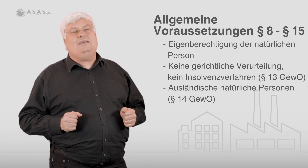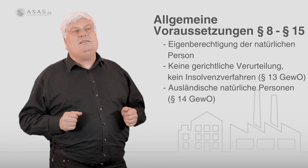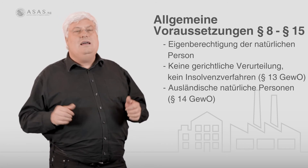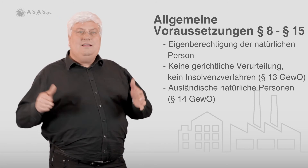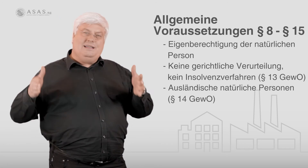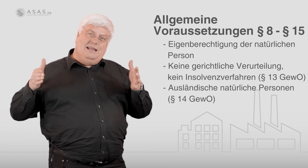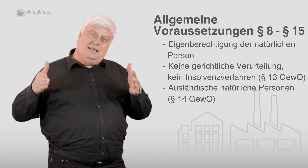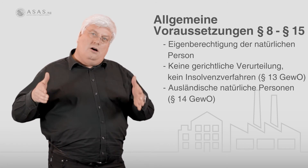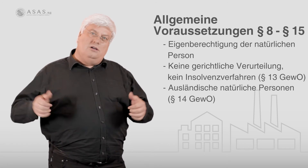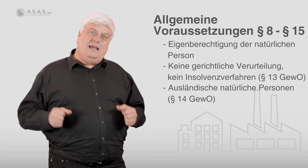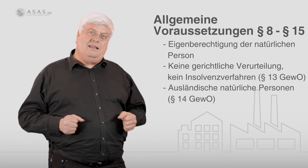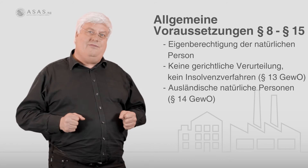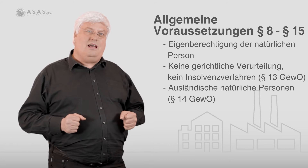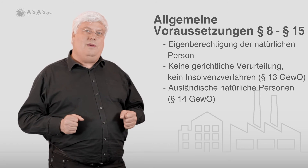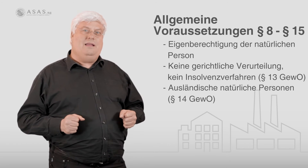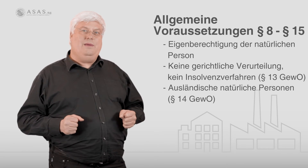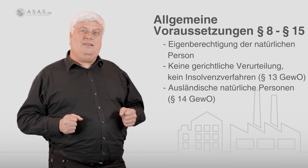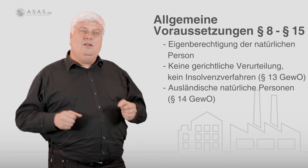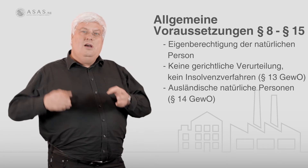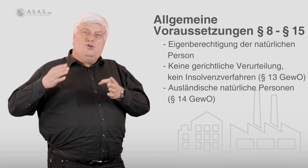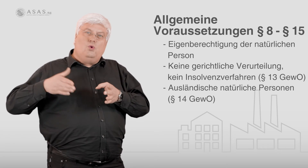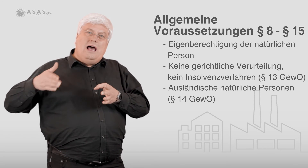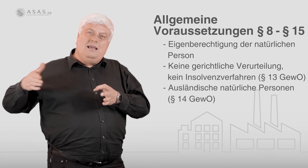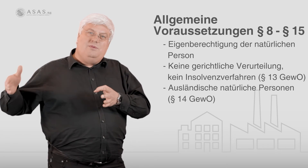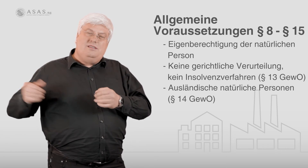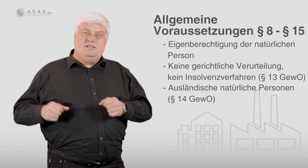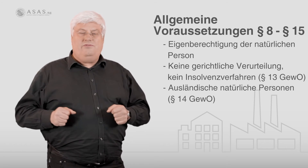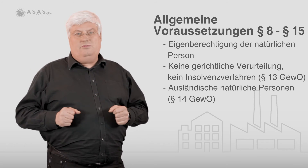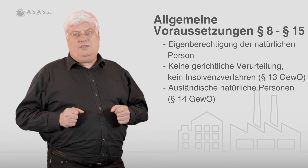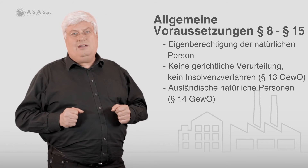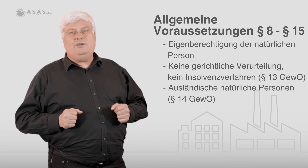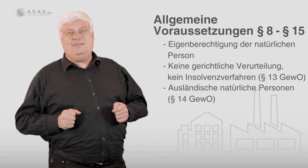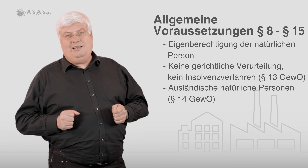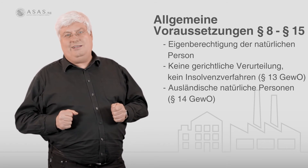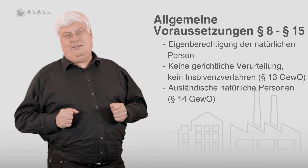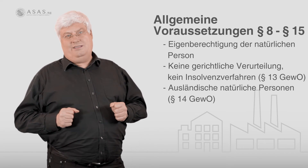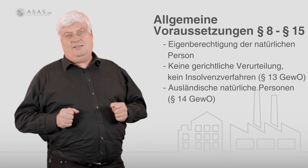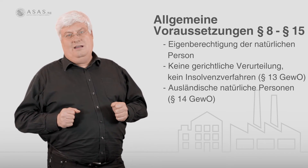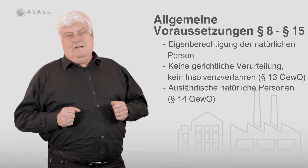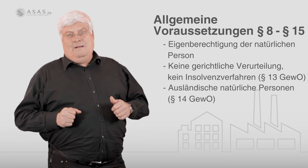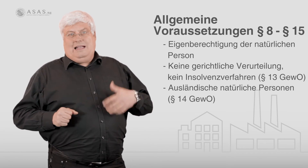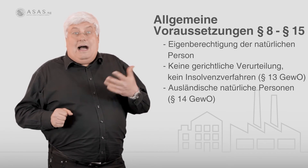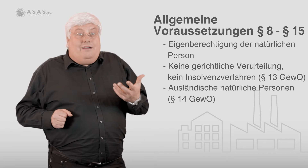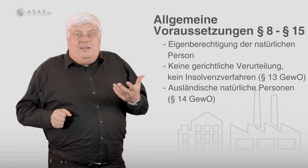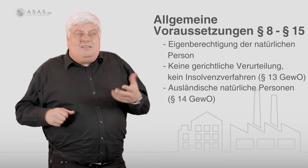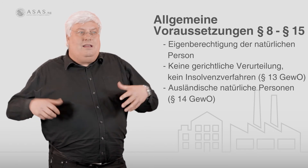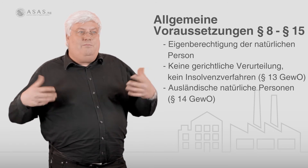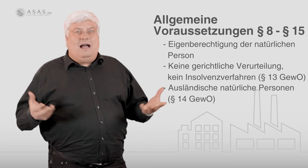ist, dann kann ich auch kein Gewerbe anmelden, so lange, bis diese Verurteilung getilgt ist. Klar, wenn Sie eine Bank